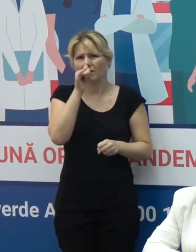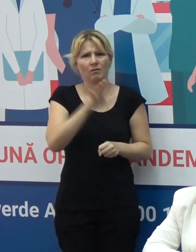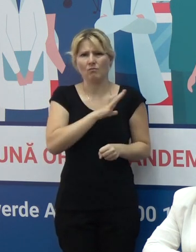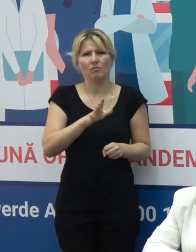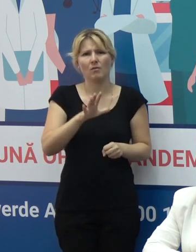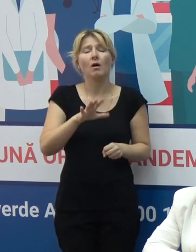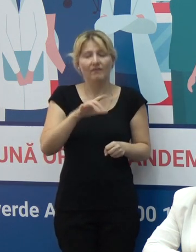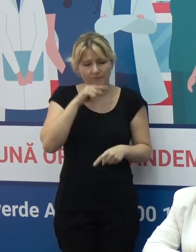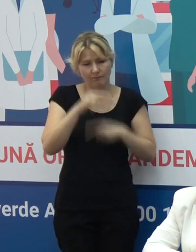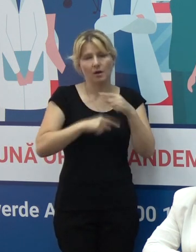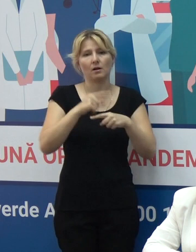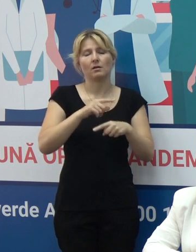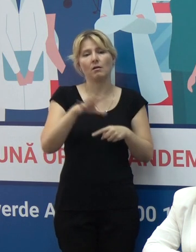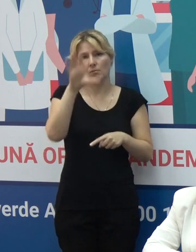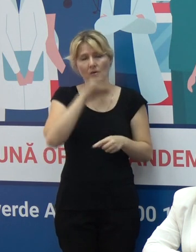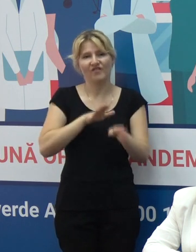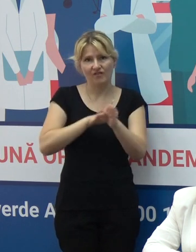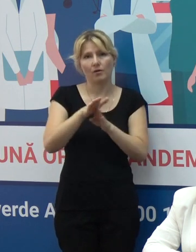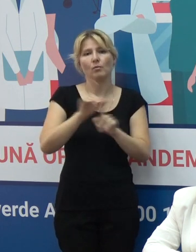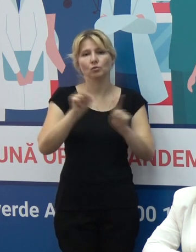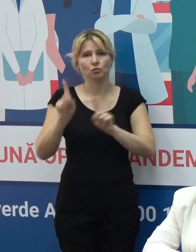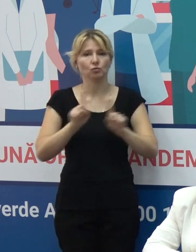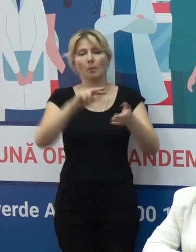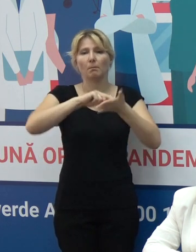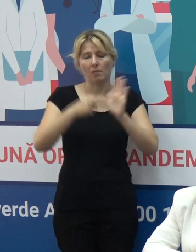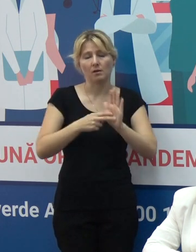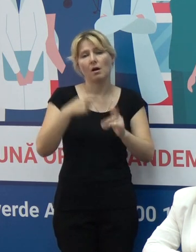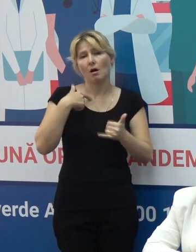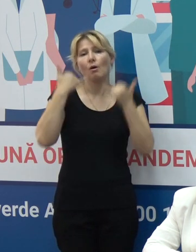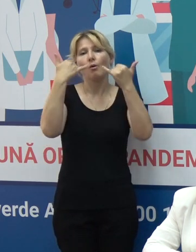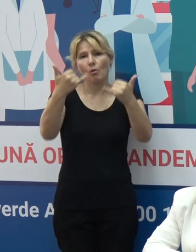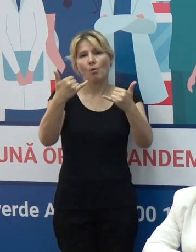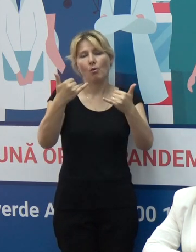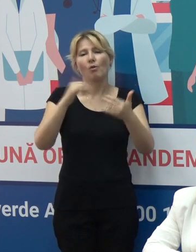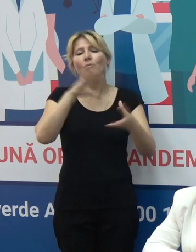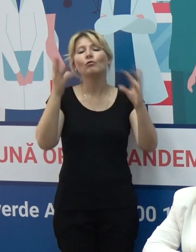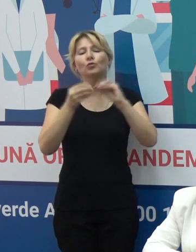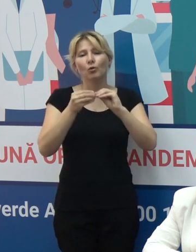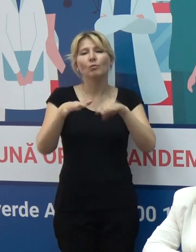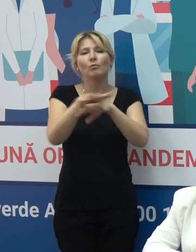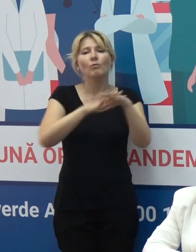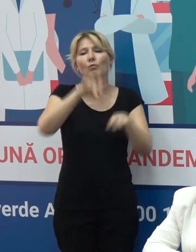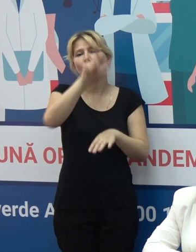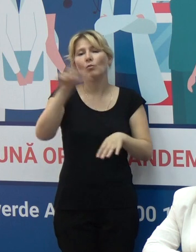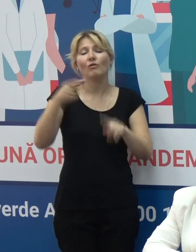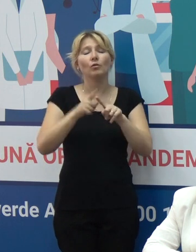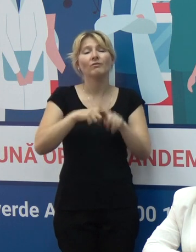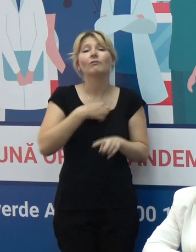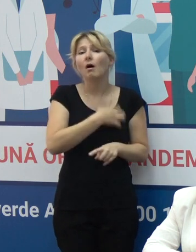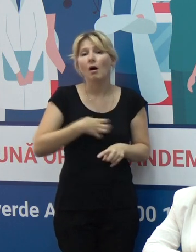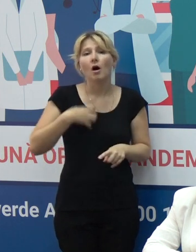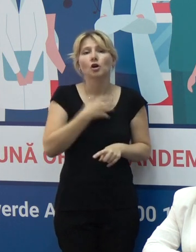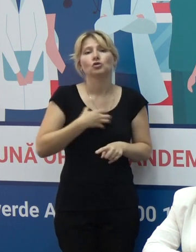atingem acest obiectiv. Deci, m-am referit la o cifră populație generală. Este important